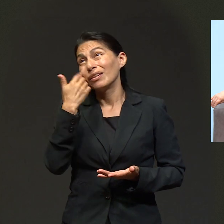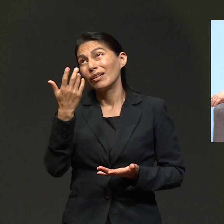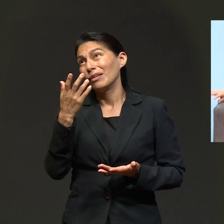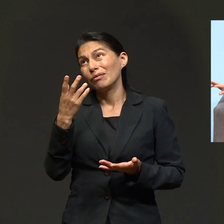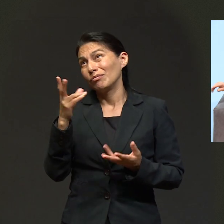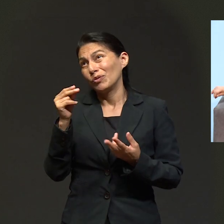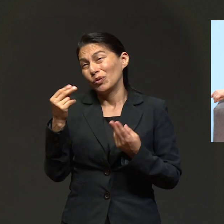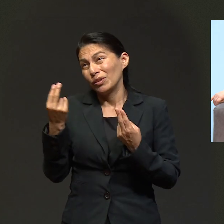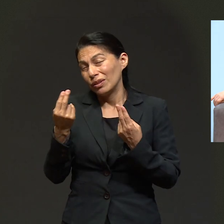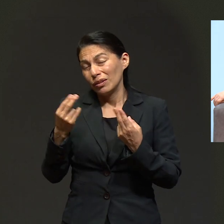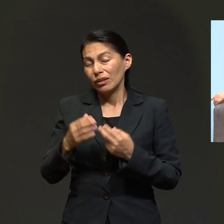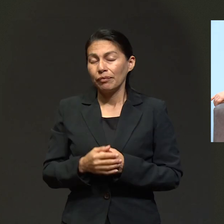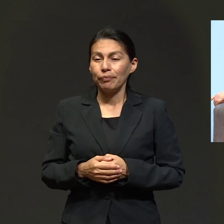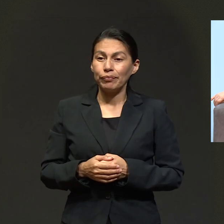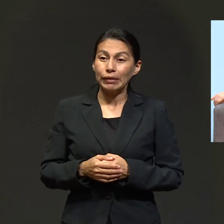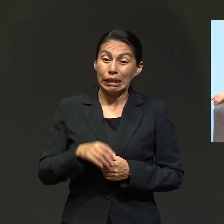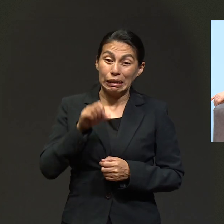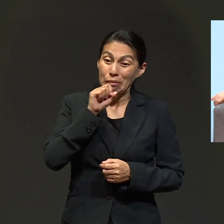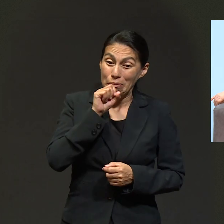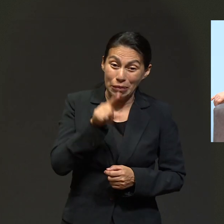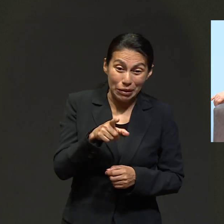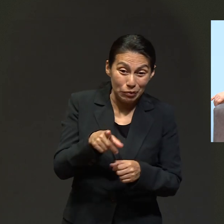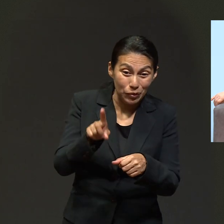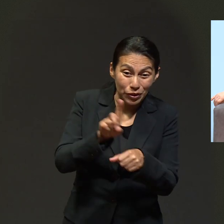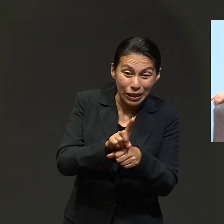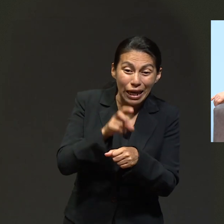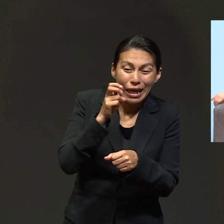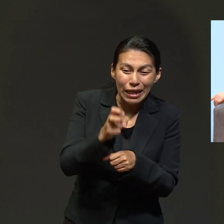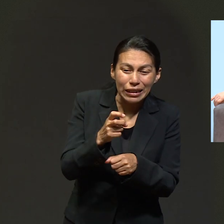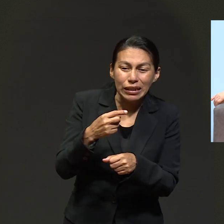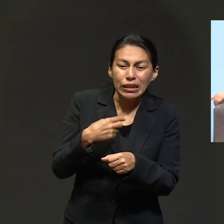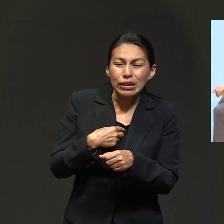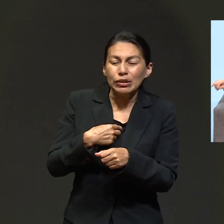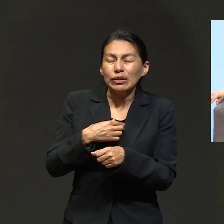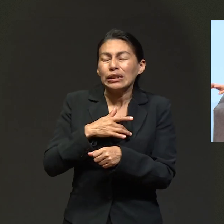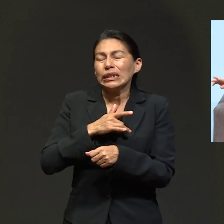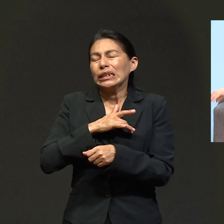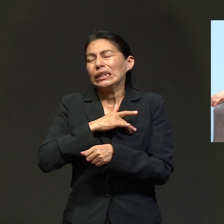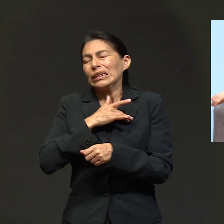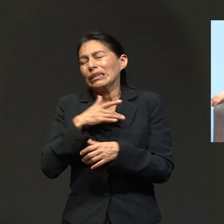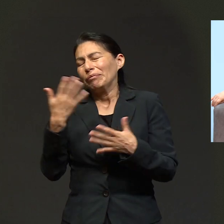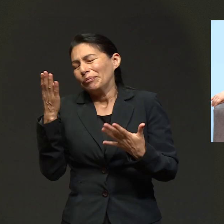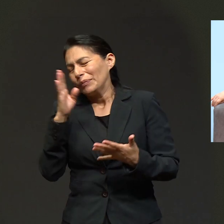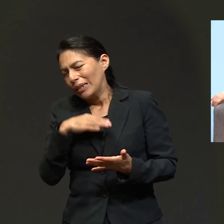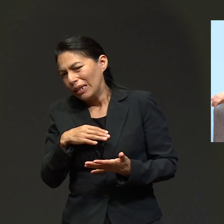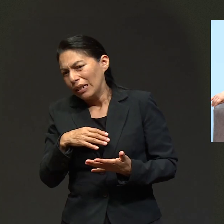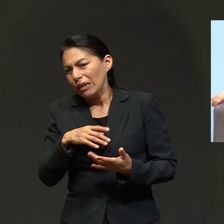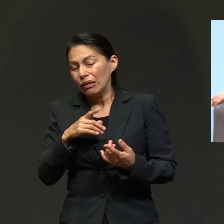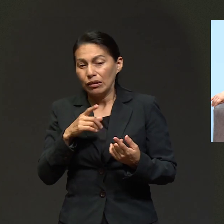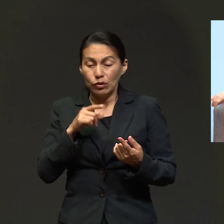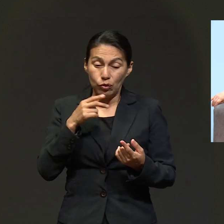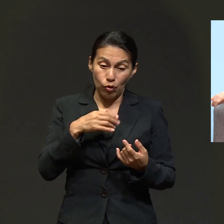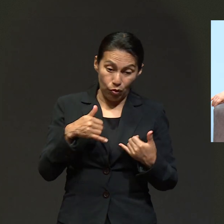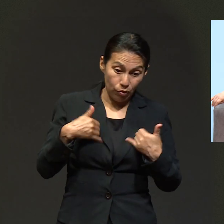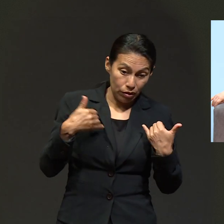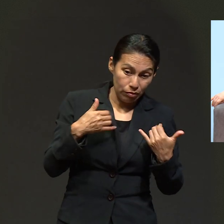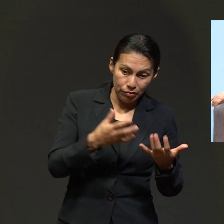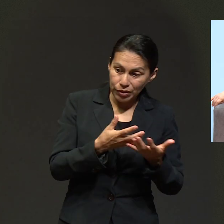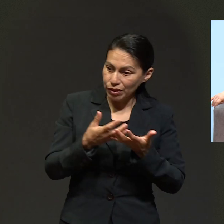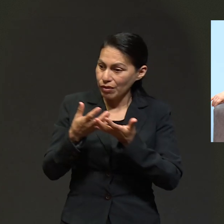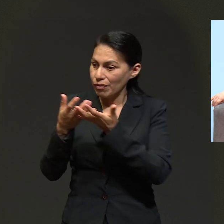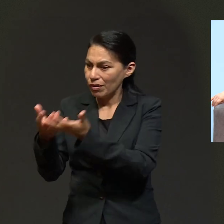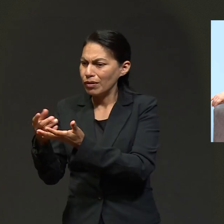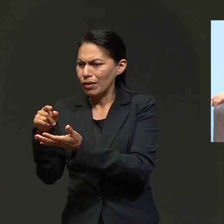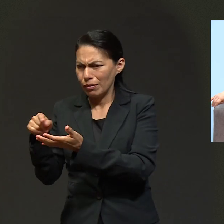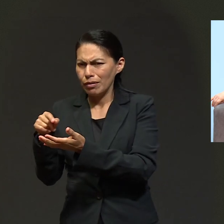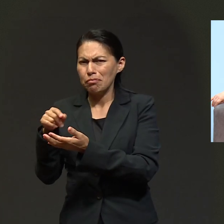Dios permita que no tenga yo uso de eso, ¿no? Pero no, ese mismo día yo tuve necesidad, me internaron